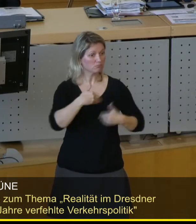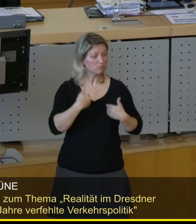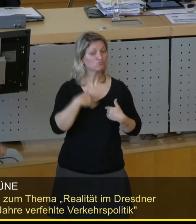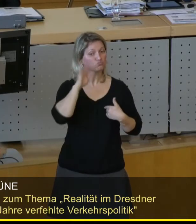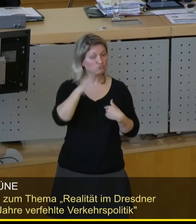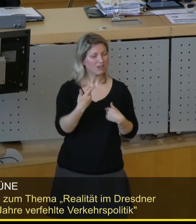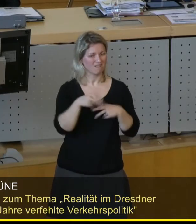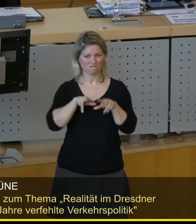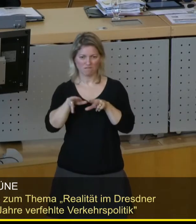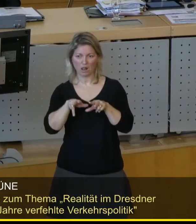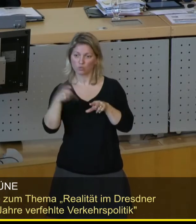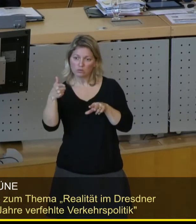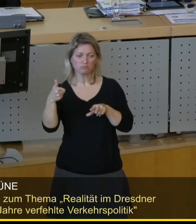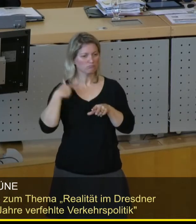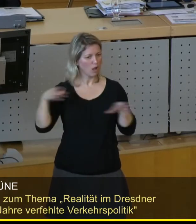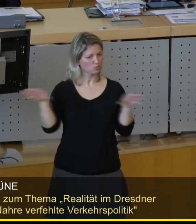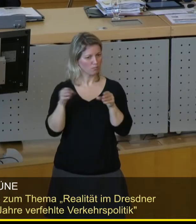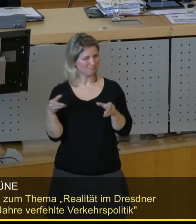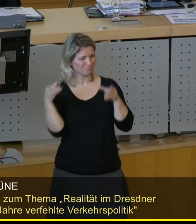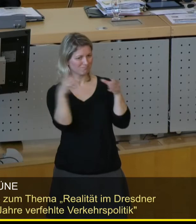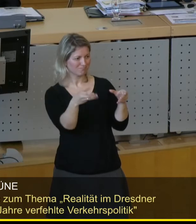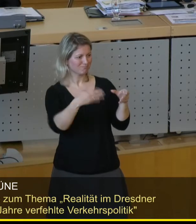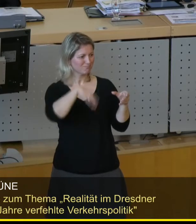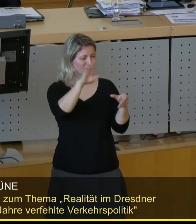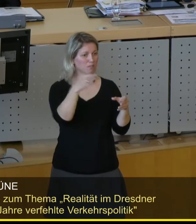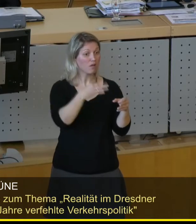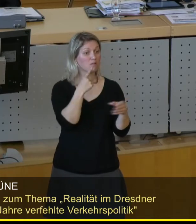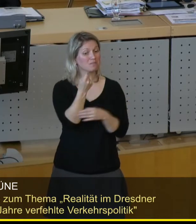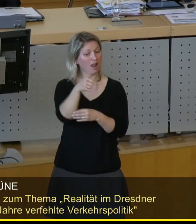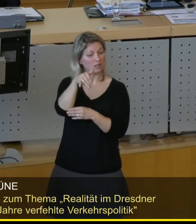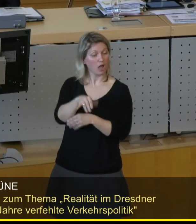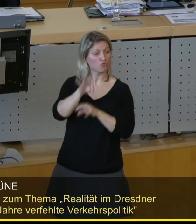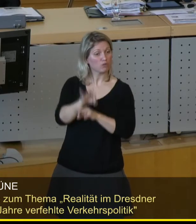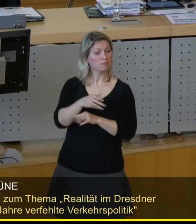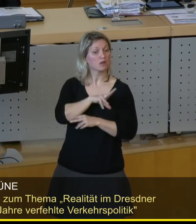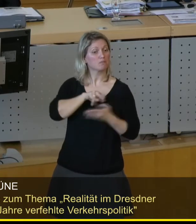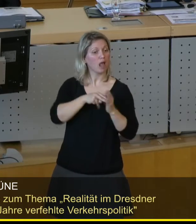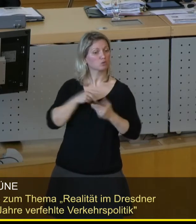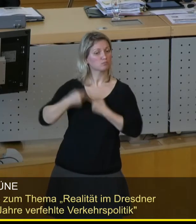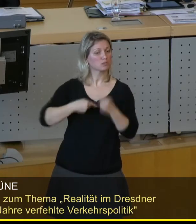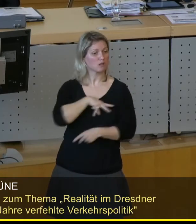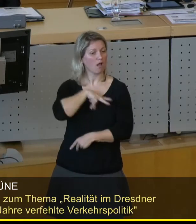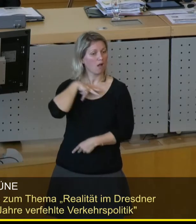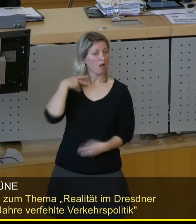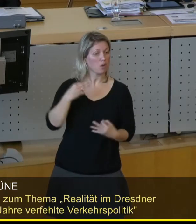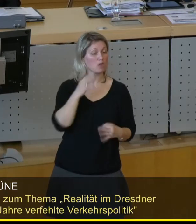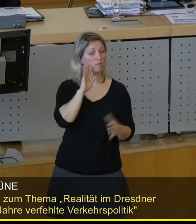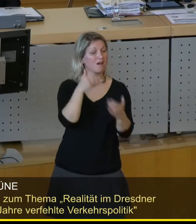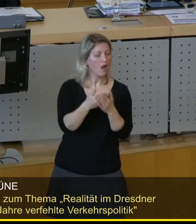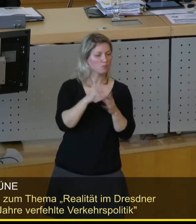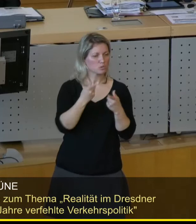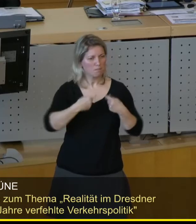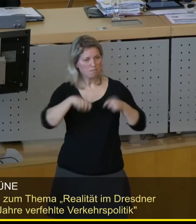Stadtrat auf die Idee kommt, da mal aufzurüsten. Denn das Geld ist da, da haben Sie vollkommen recht. Es sind lange Planungsprozesse. Aber am Ende muss es gebaut werden, es muss